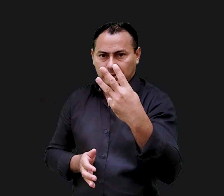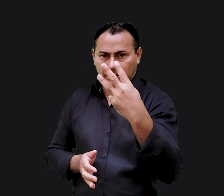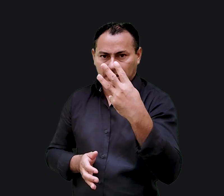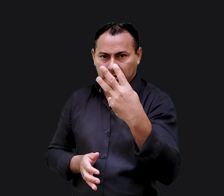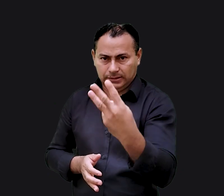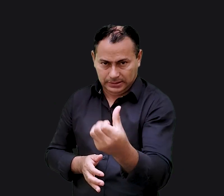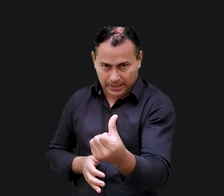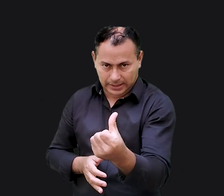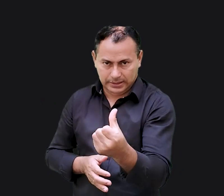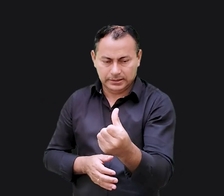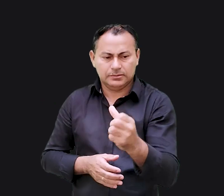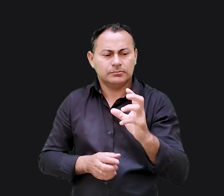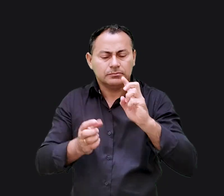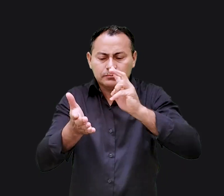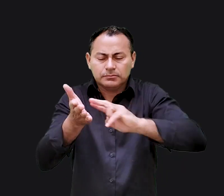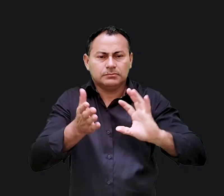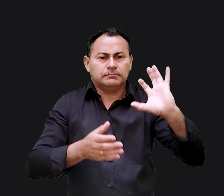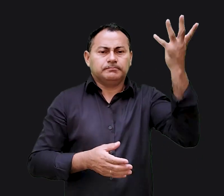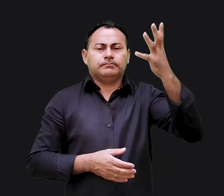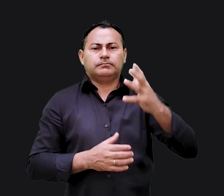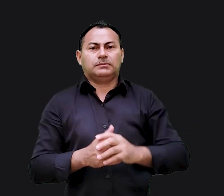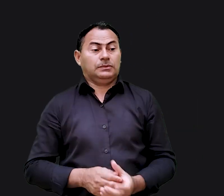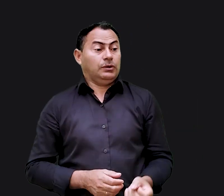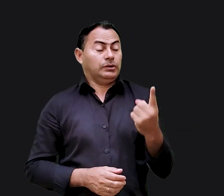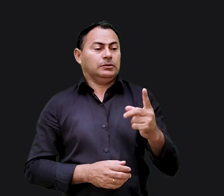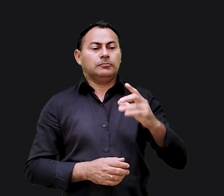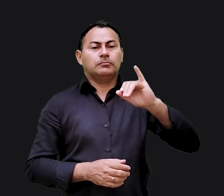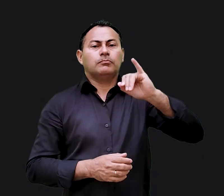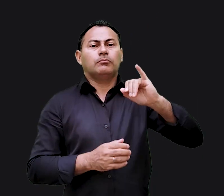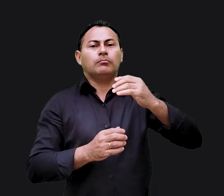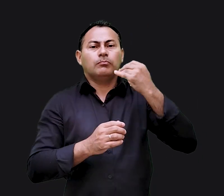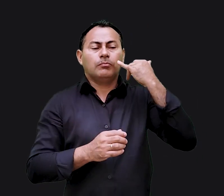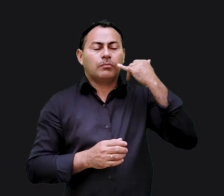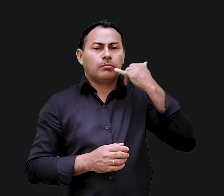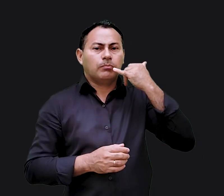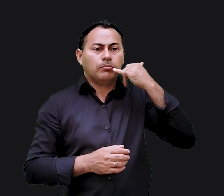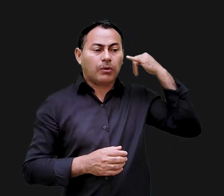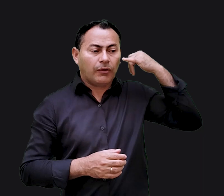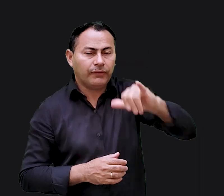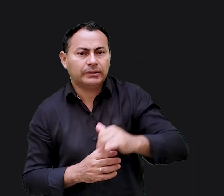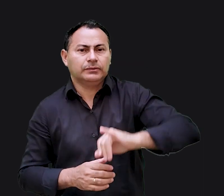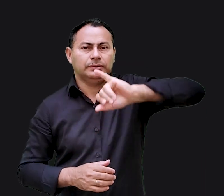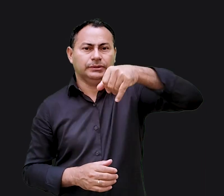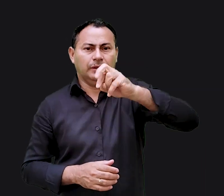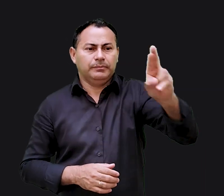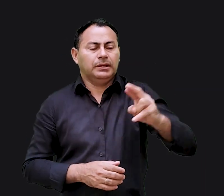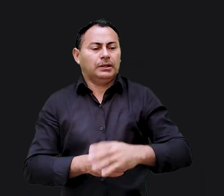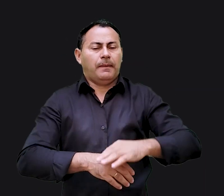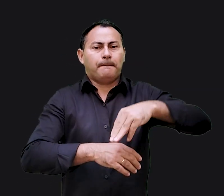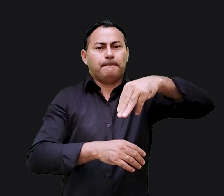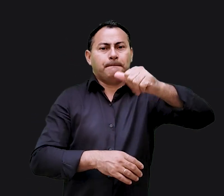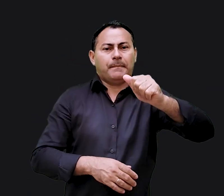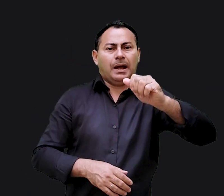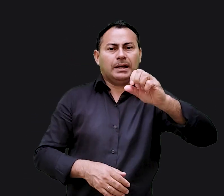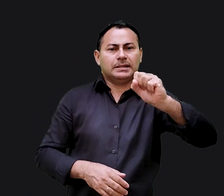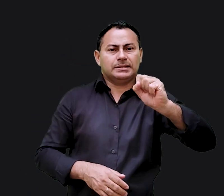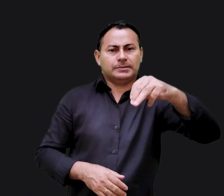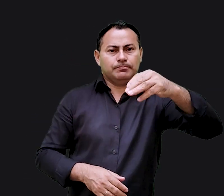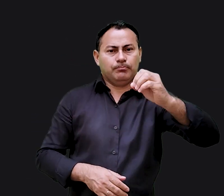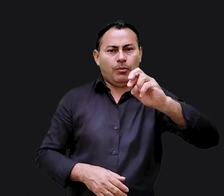36, lemos sobre um acontecimento incrível com o profeta Jeremias. Ele estava na masmorra e obteve permissão para ter uma